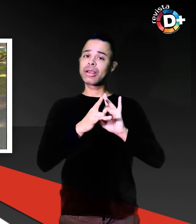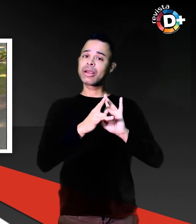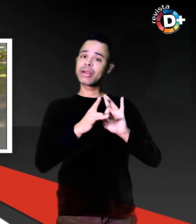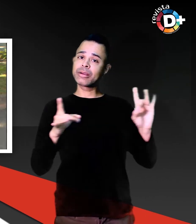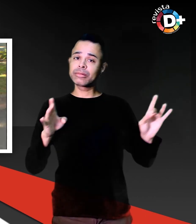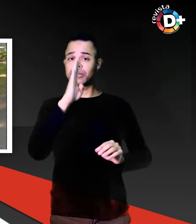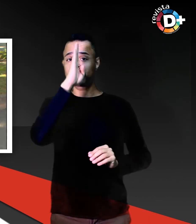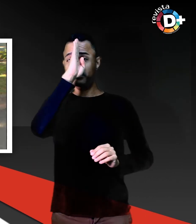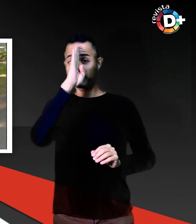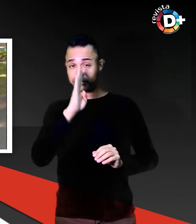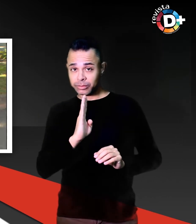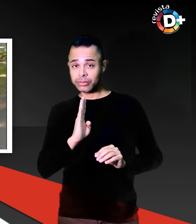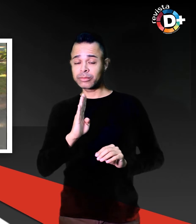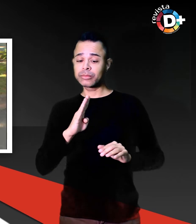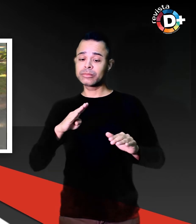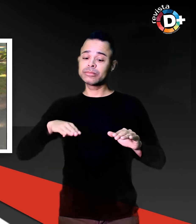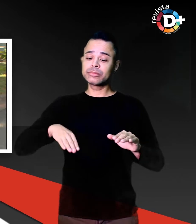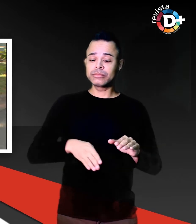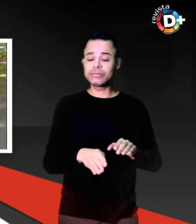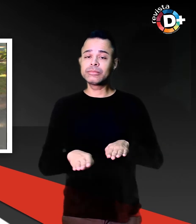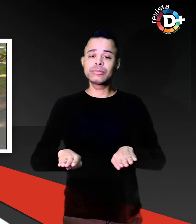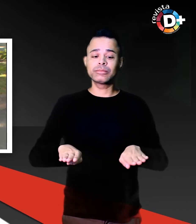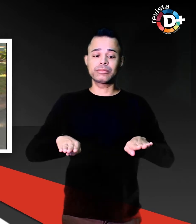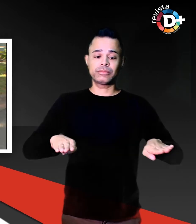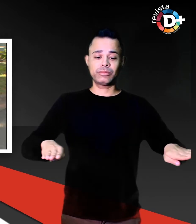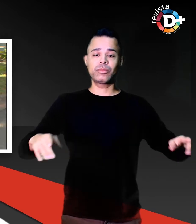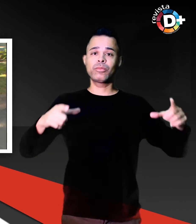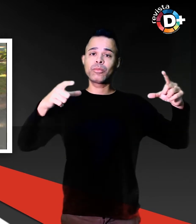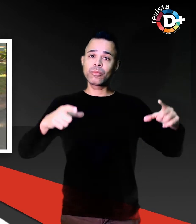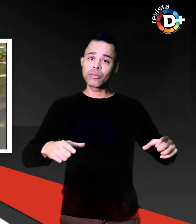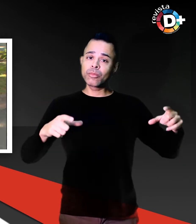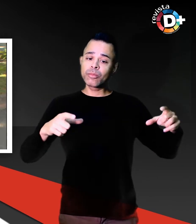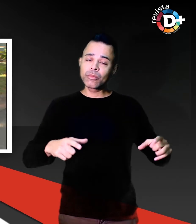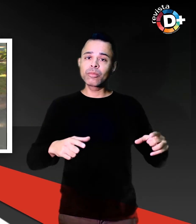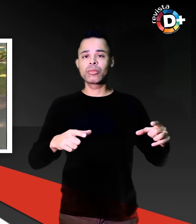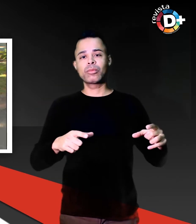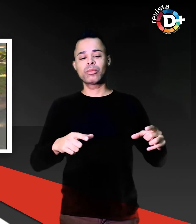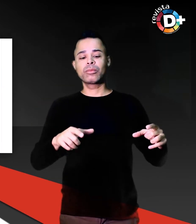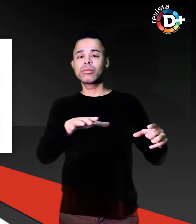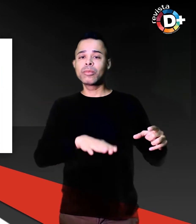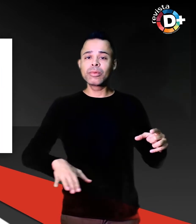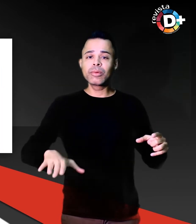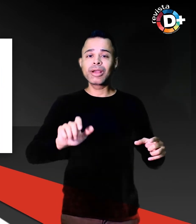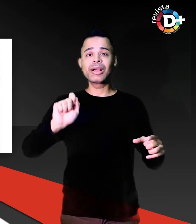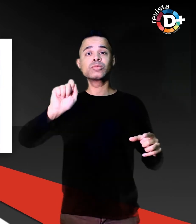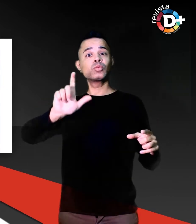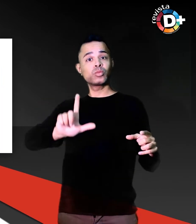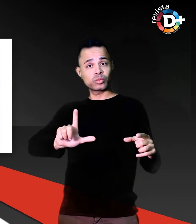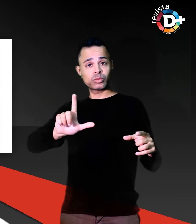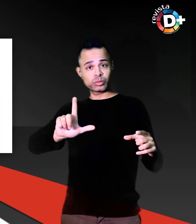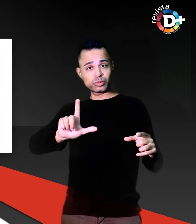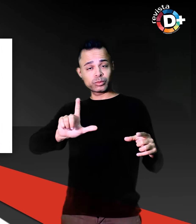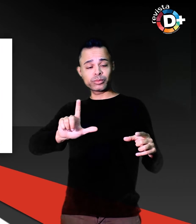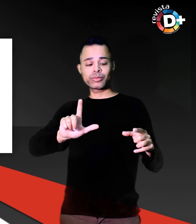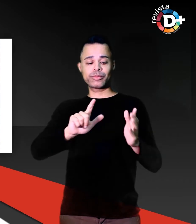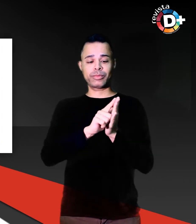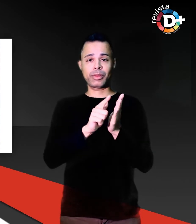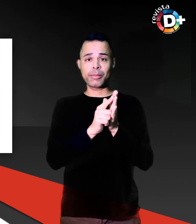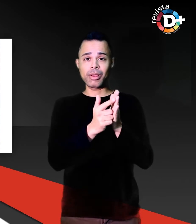para estacionamento de veículos em vias públicas e zona azul E ainda traz no verso instruções de